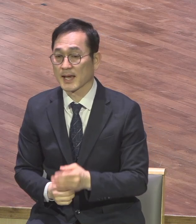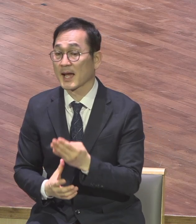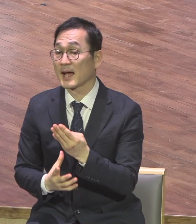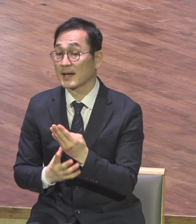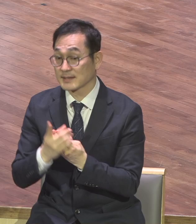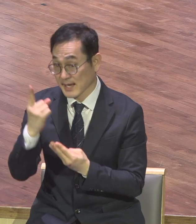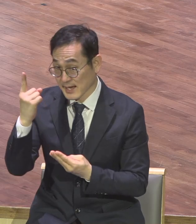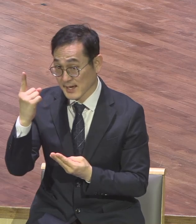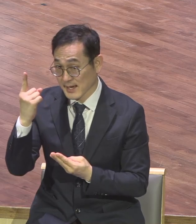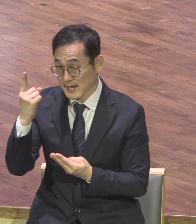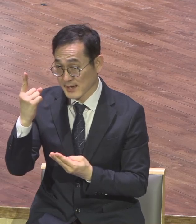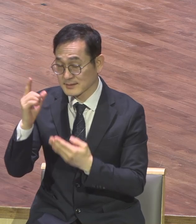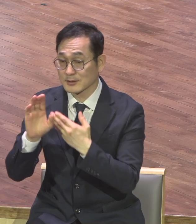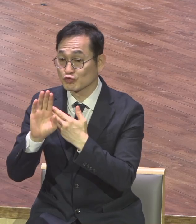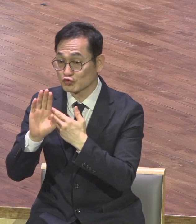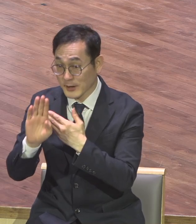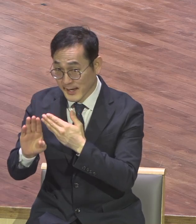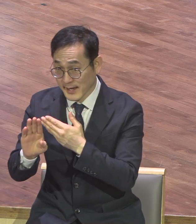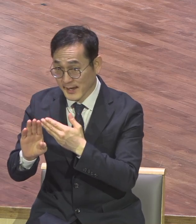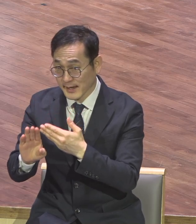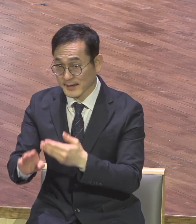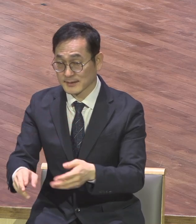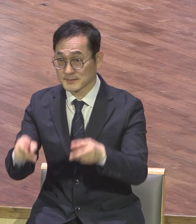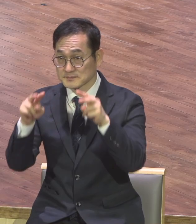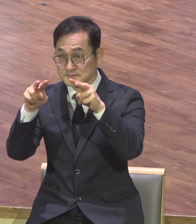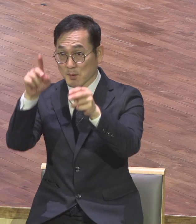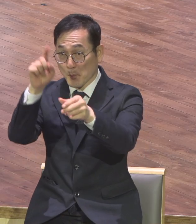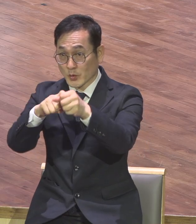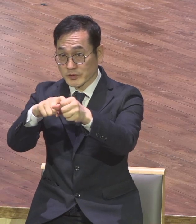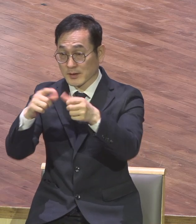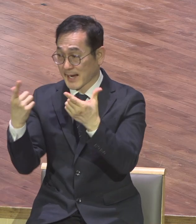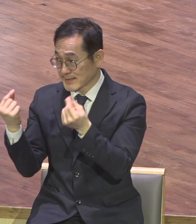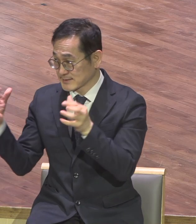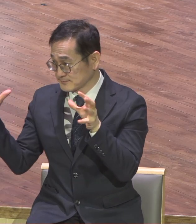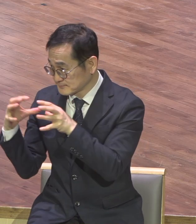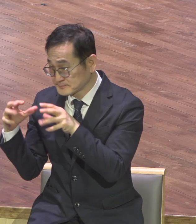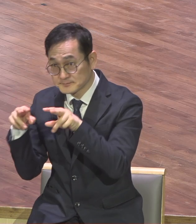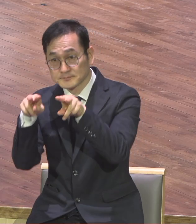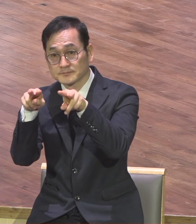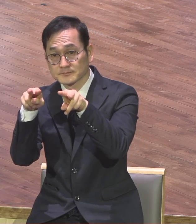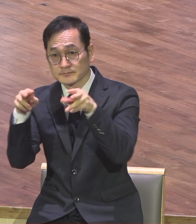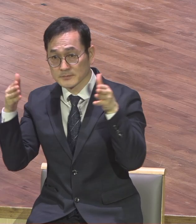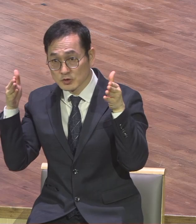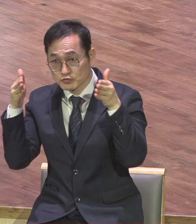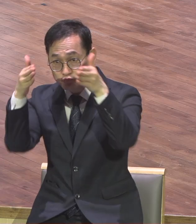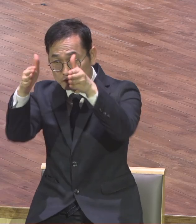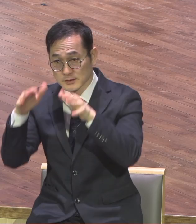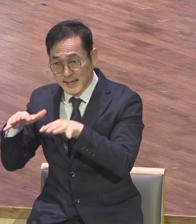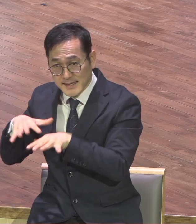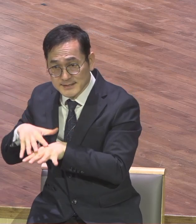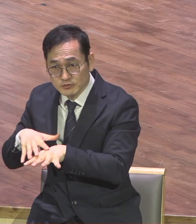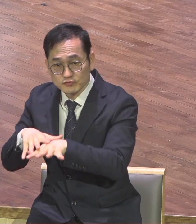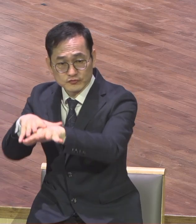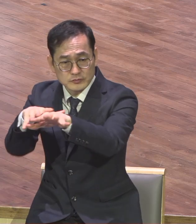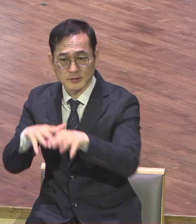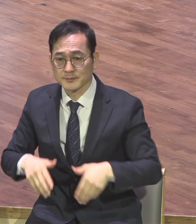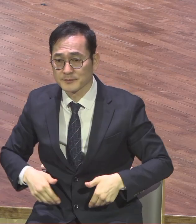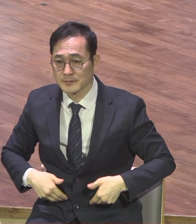방향으로 이제 나가는 인생이 되어야 돼요 한 가지 방향 한 방향 그것이 뭐냐